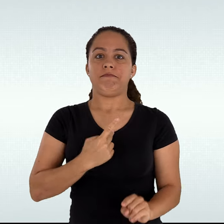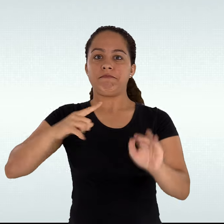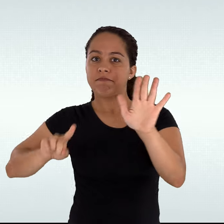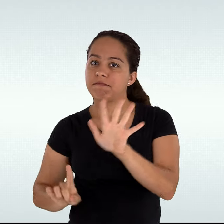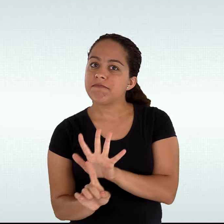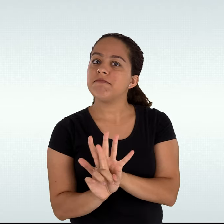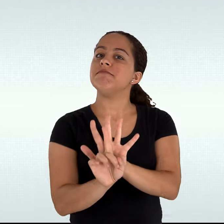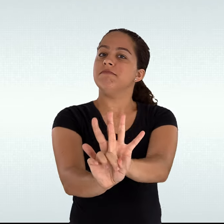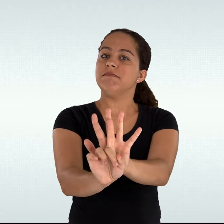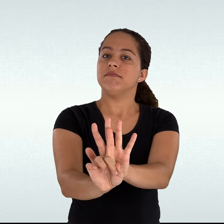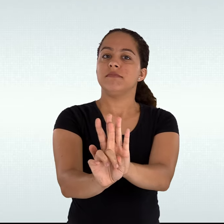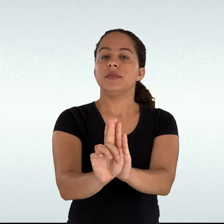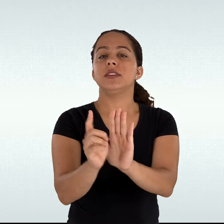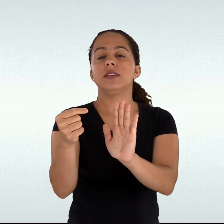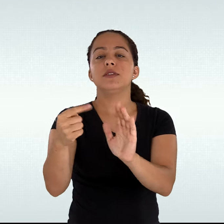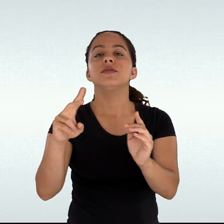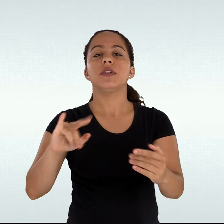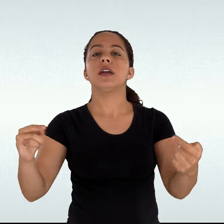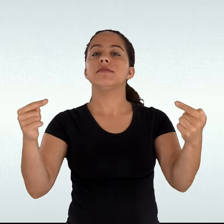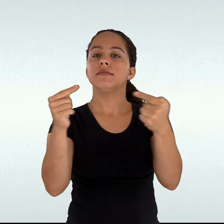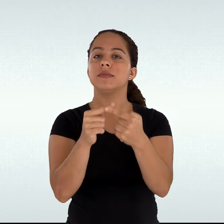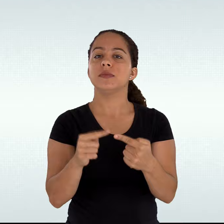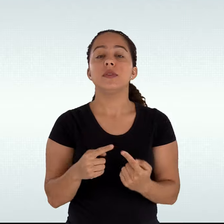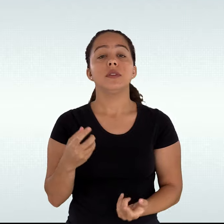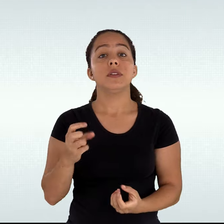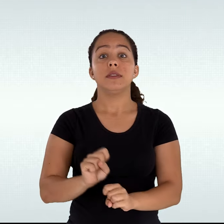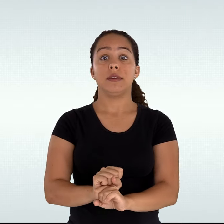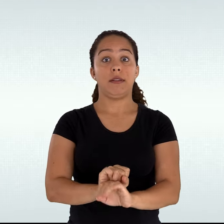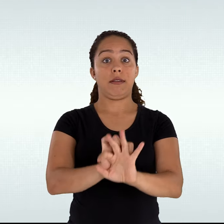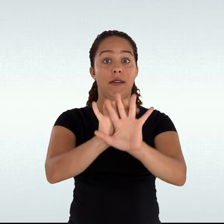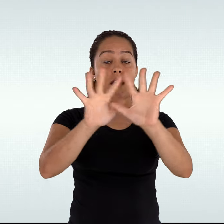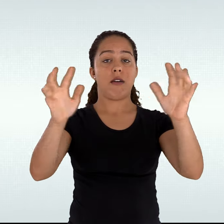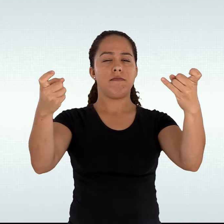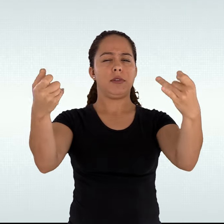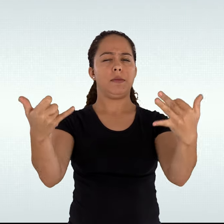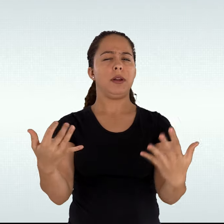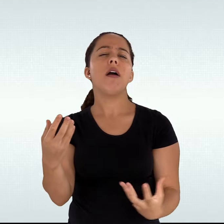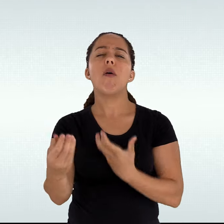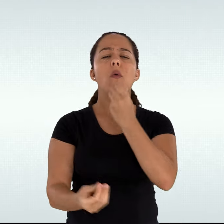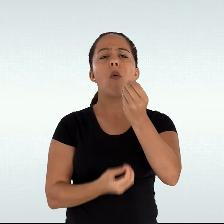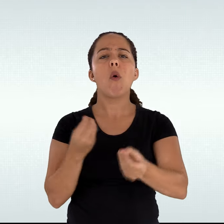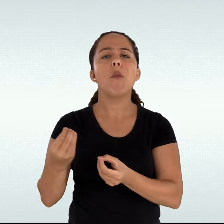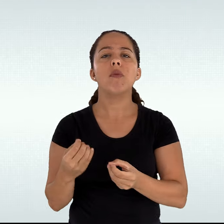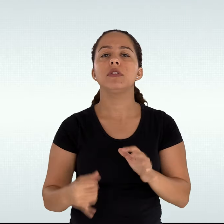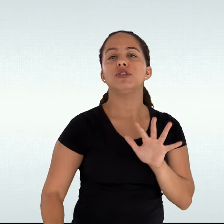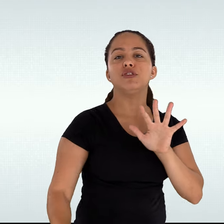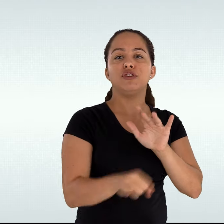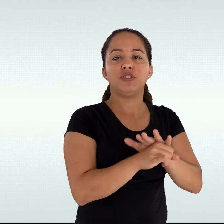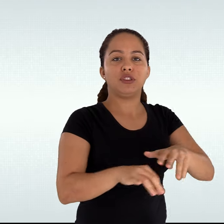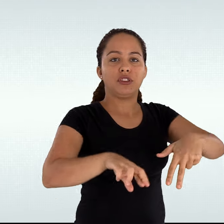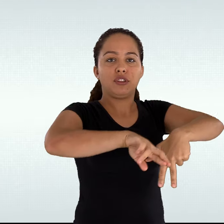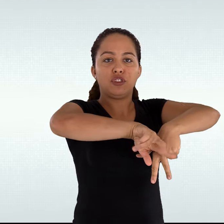elucidação de dúvidas acerca da identidade de gênero, orientação sexual e temas afins.